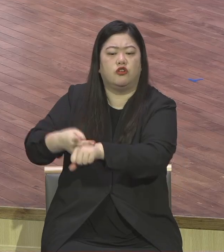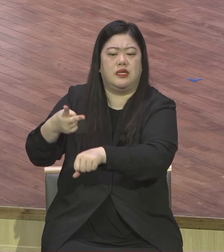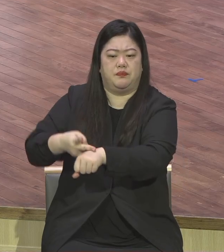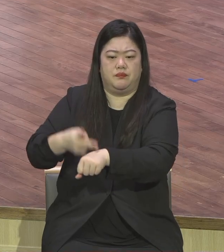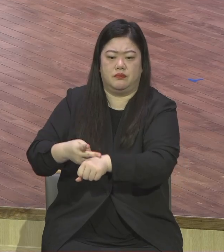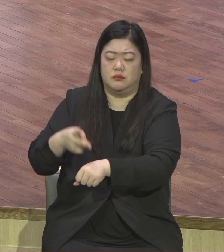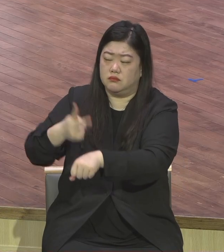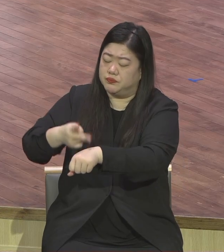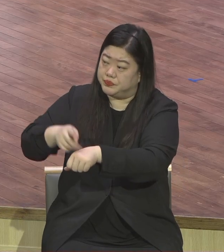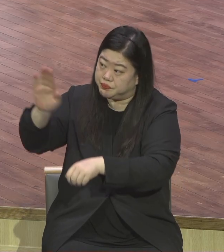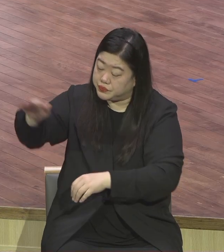21절 보세요.